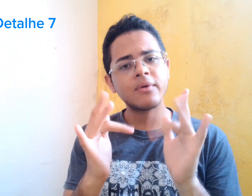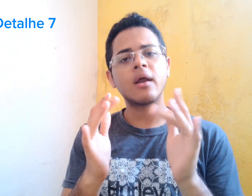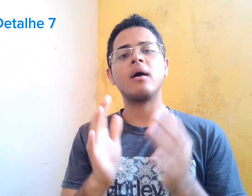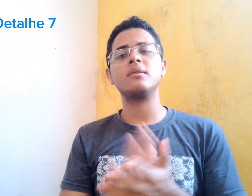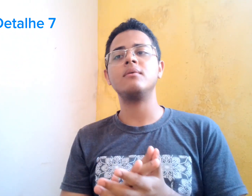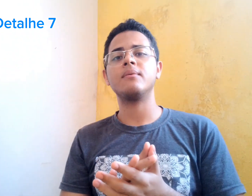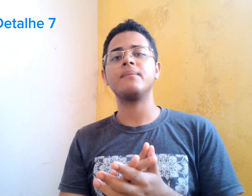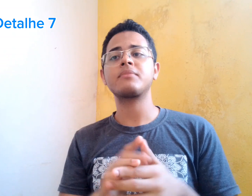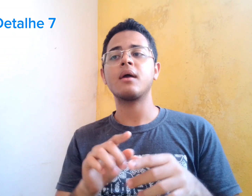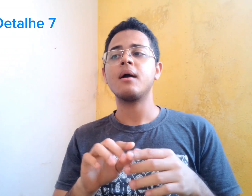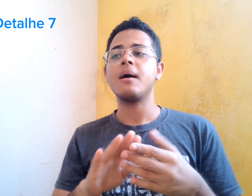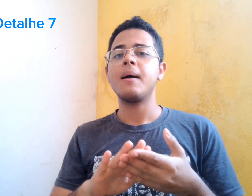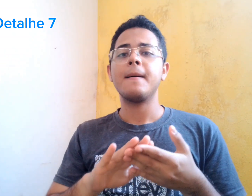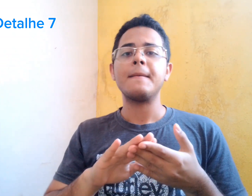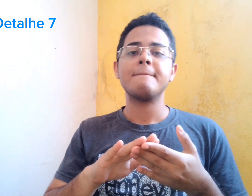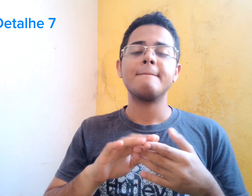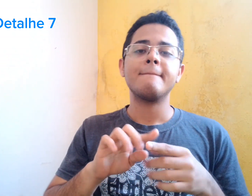Mas sentia dificuldade...